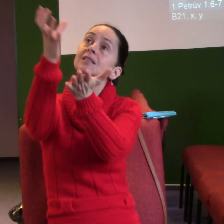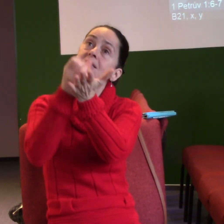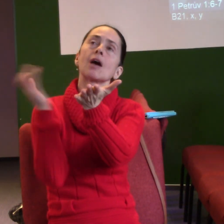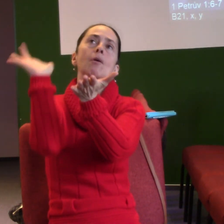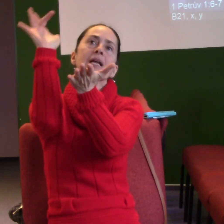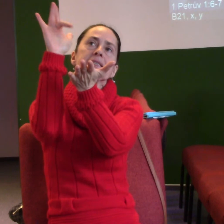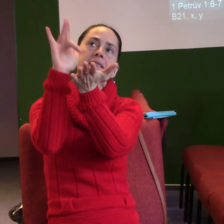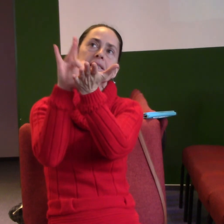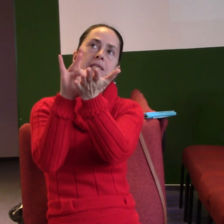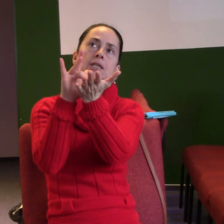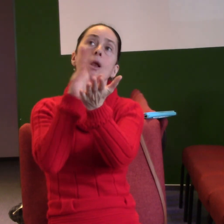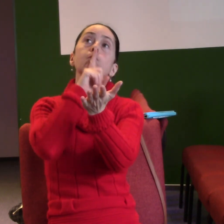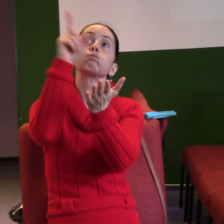Pán Bůh se o nás postaral dobře, ne?